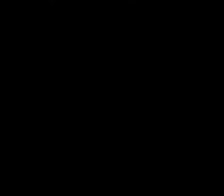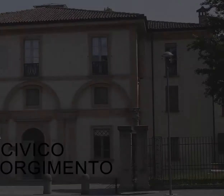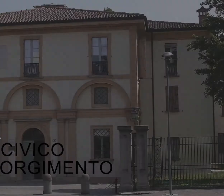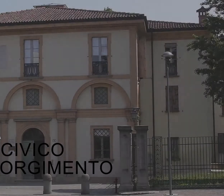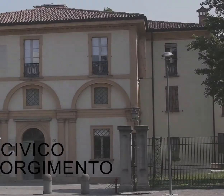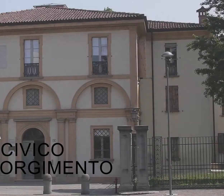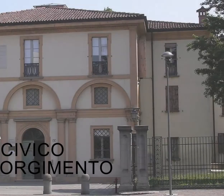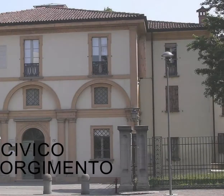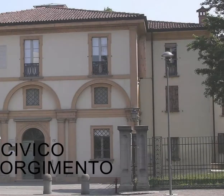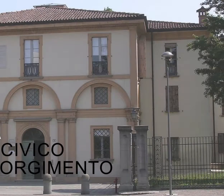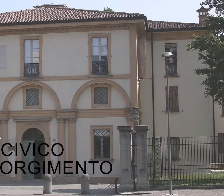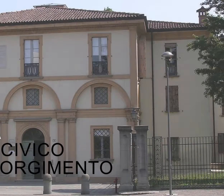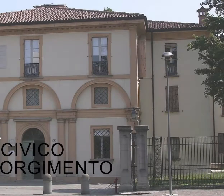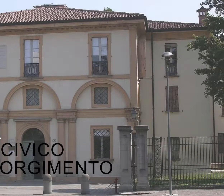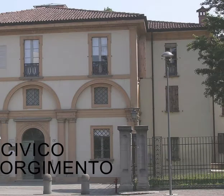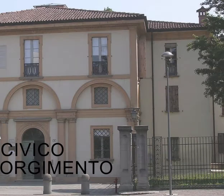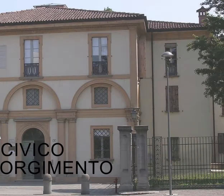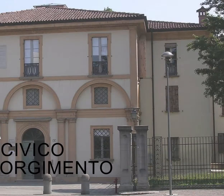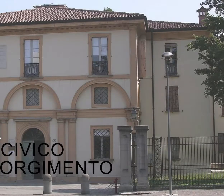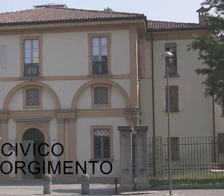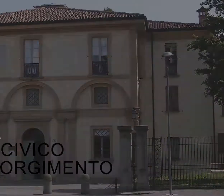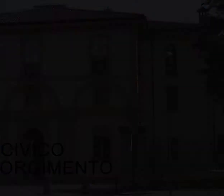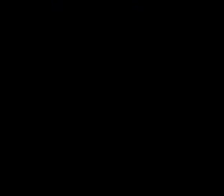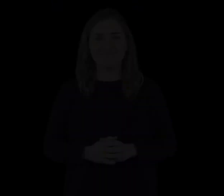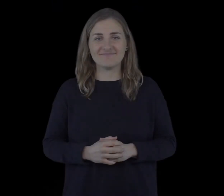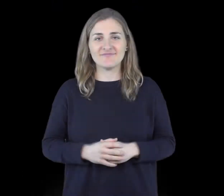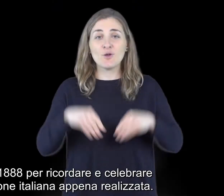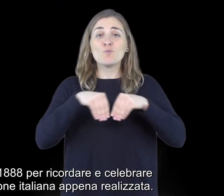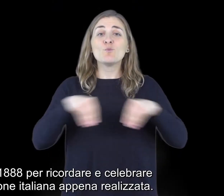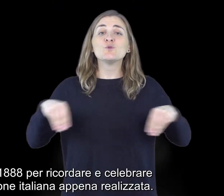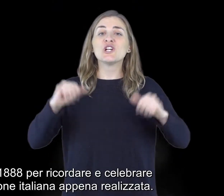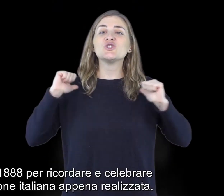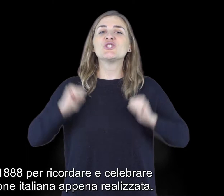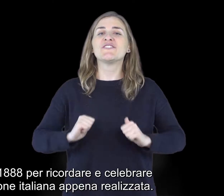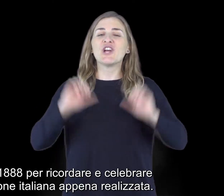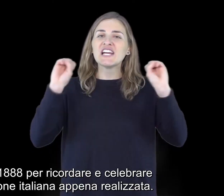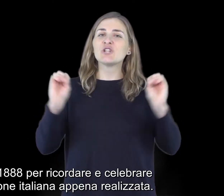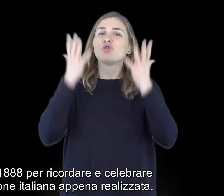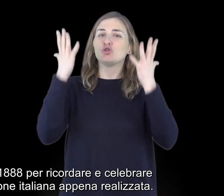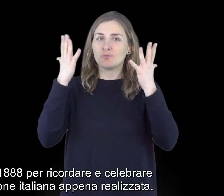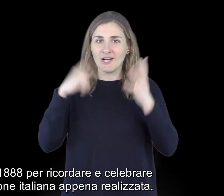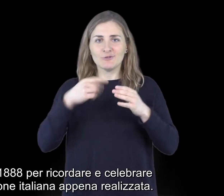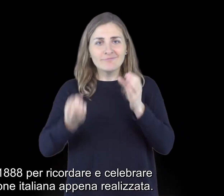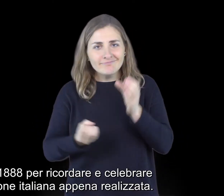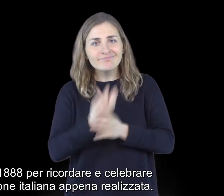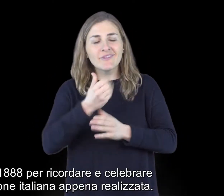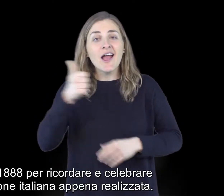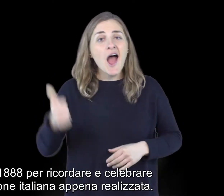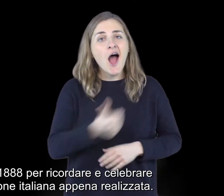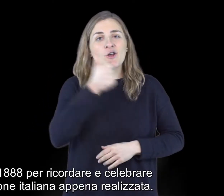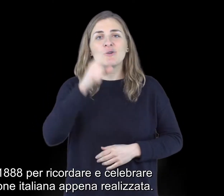Bologna, Museo Civico del Risorgimento Nato nel 1888 per ricordare